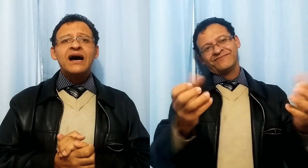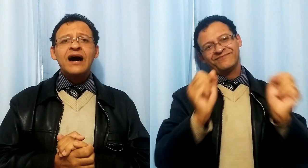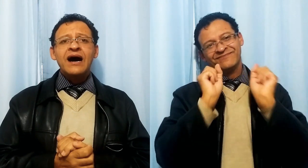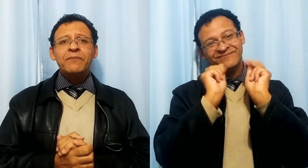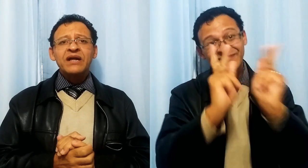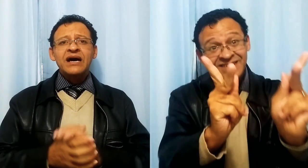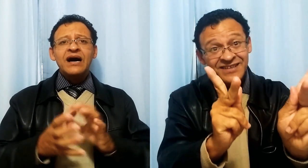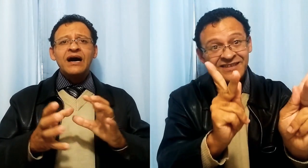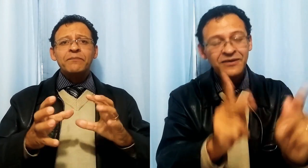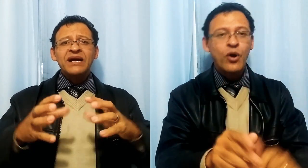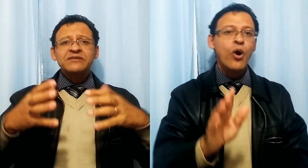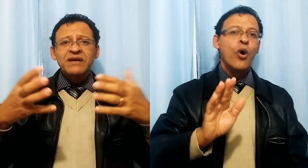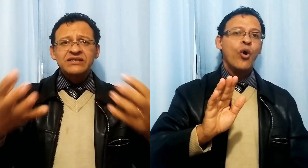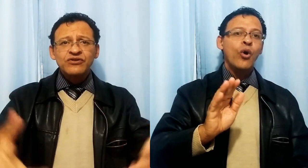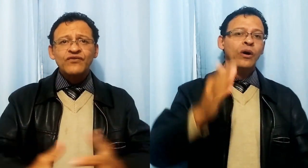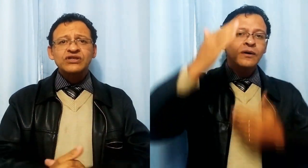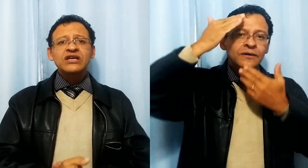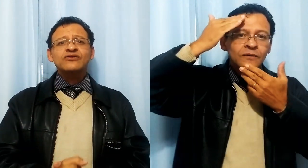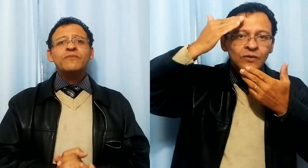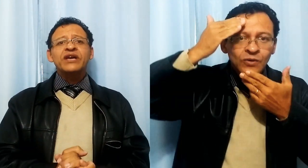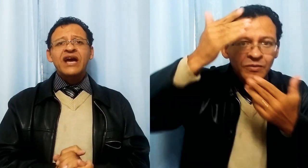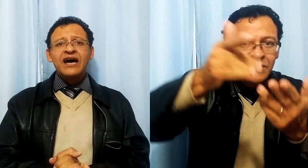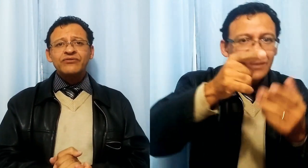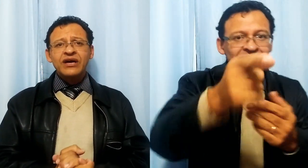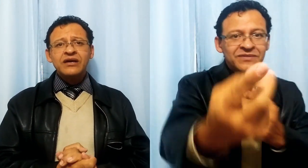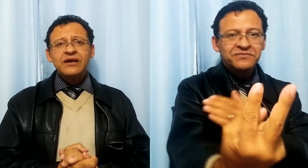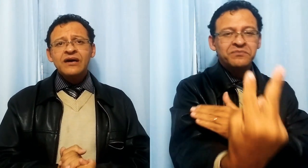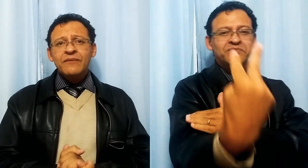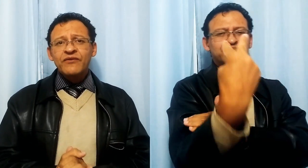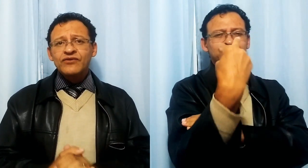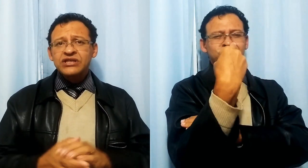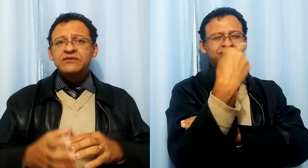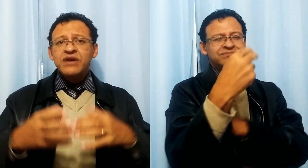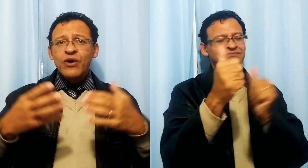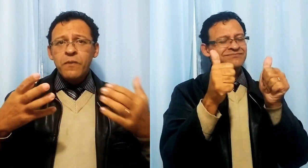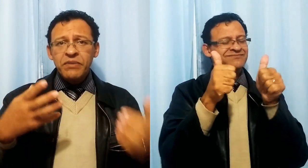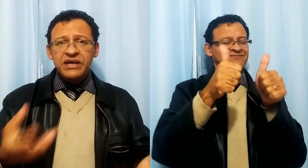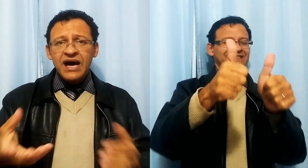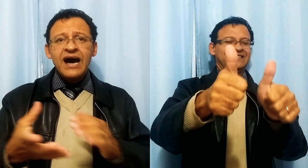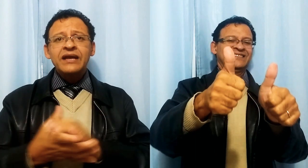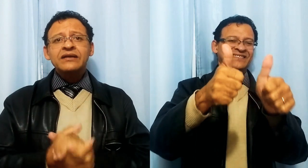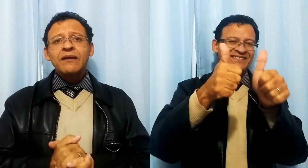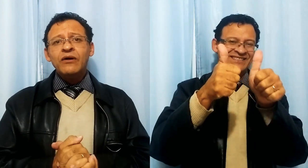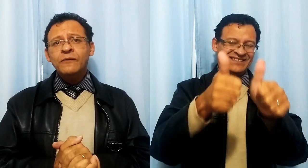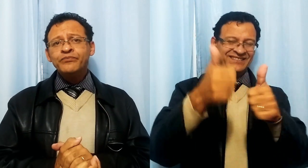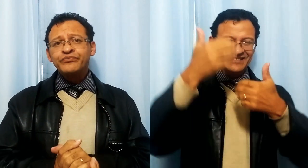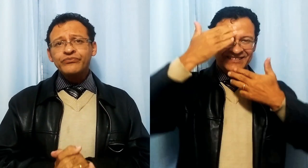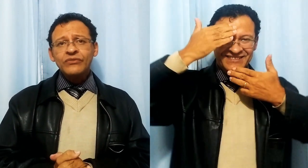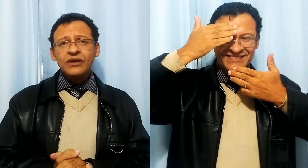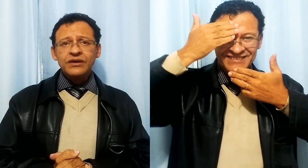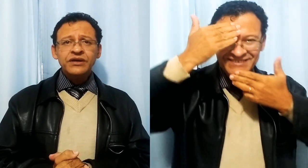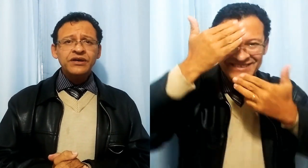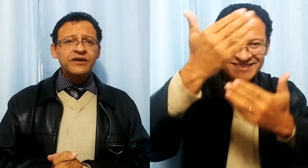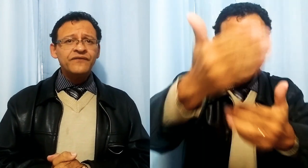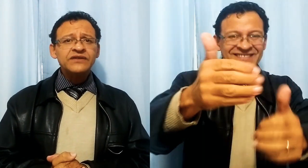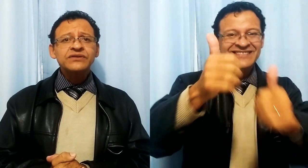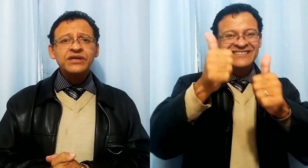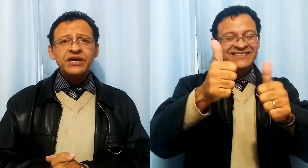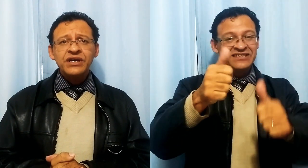participação de vocês, obrigado aí por vocês me acompanharem, tá bom? E faz o seguinte,